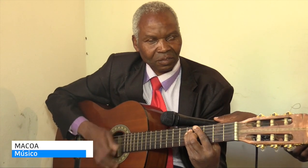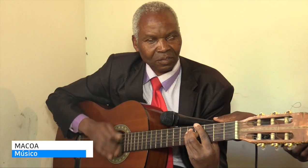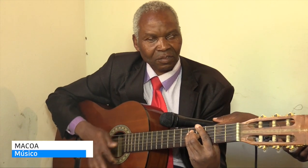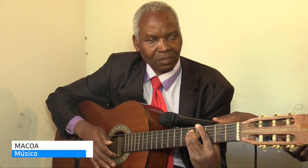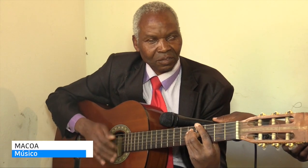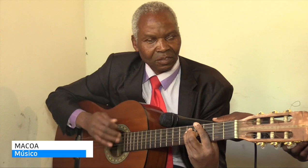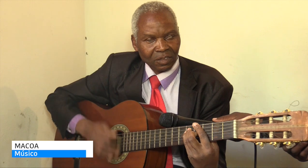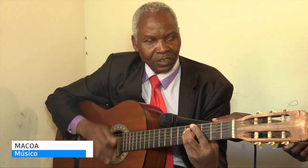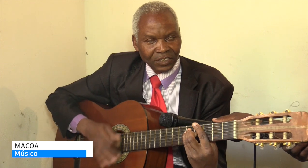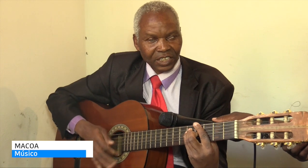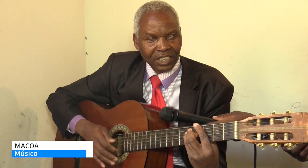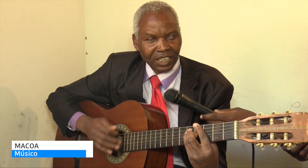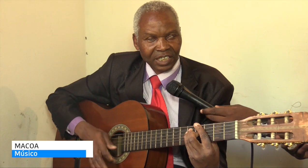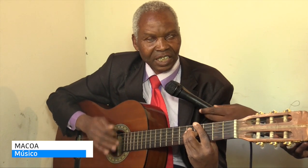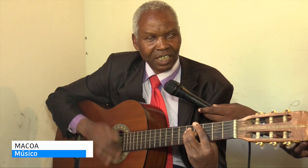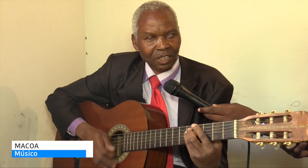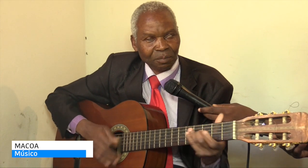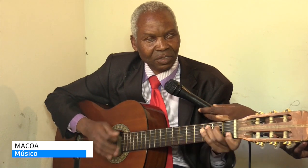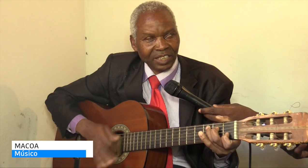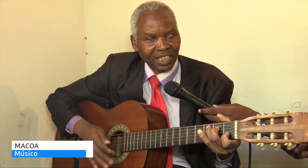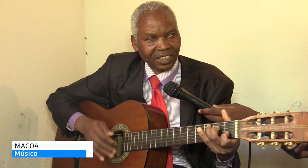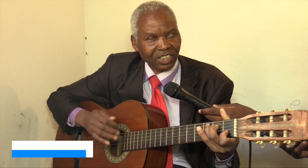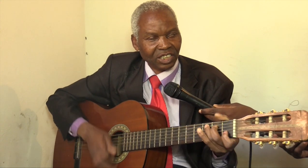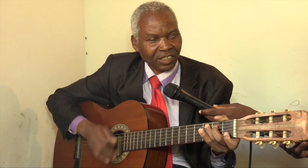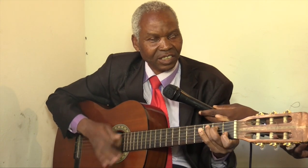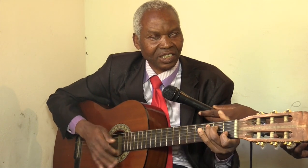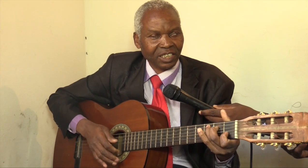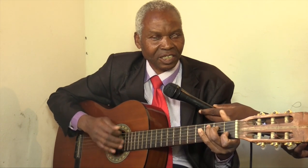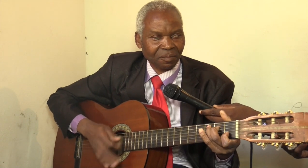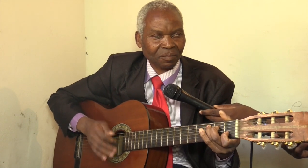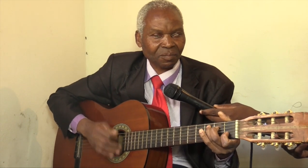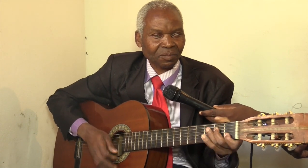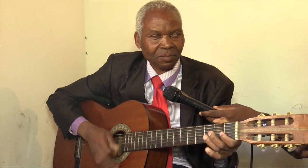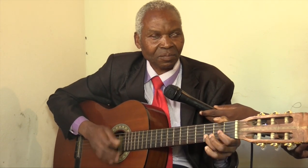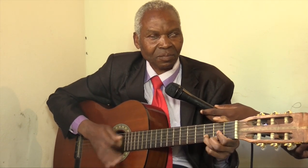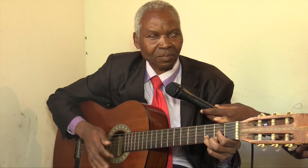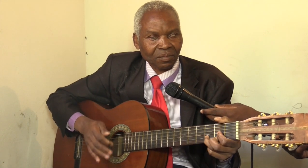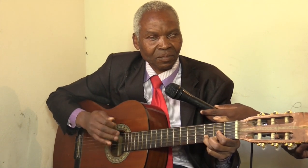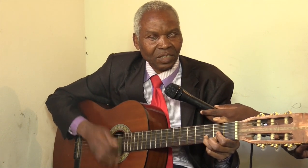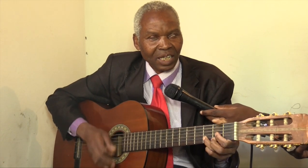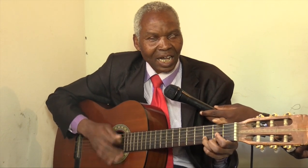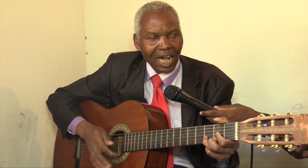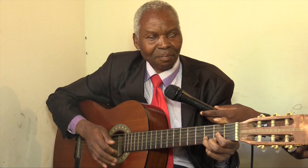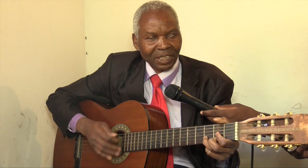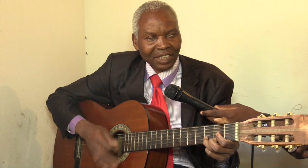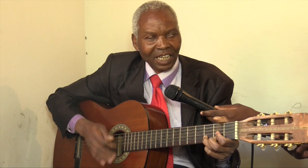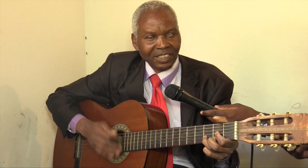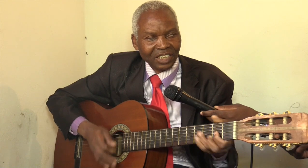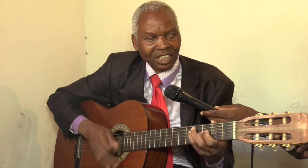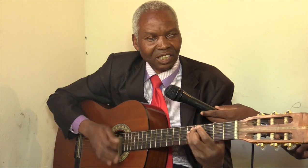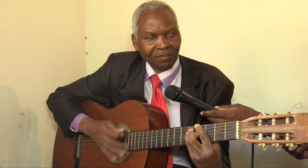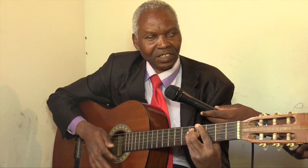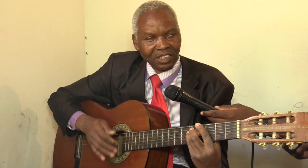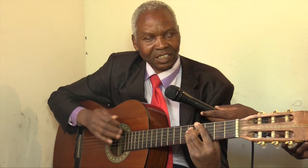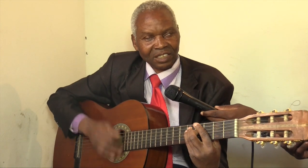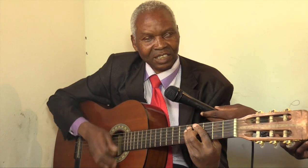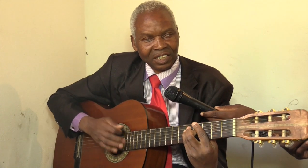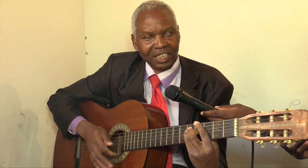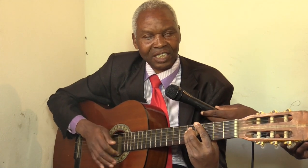Se eu pudesse esquecer a minha triste vida